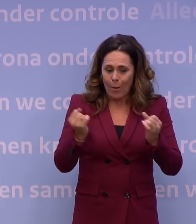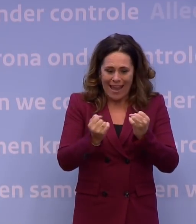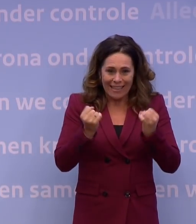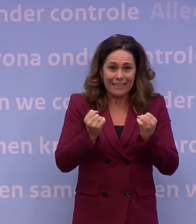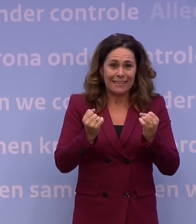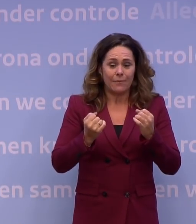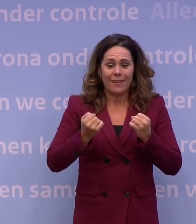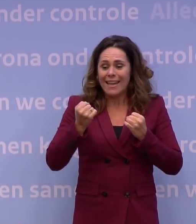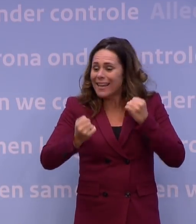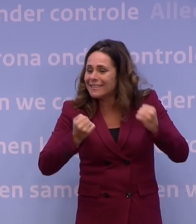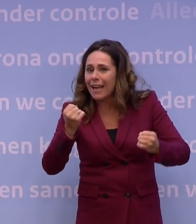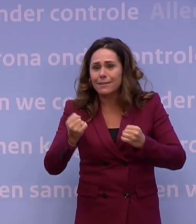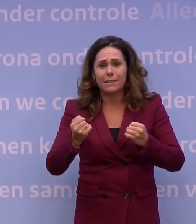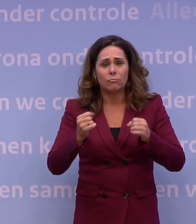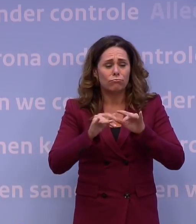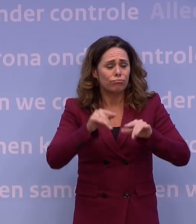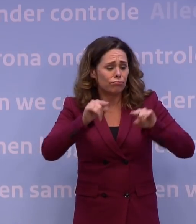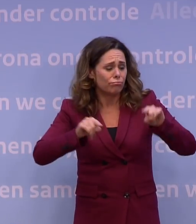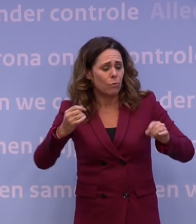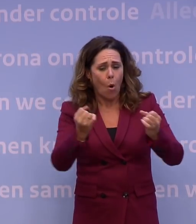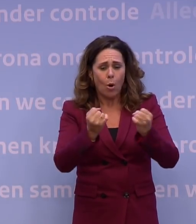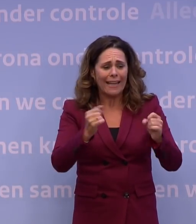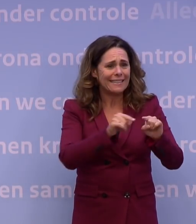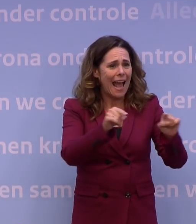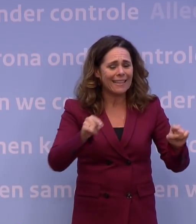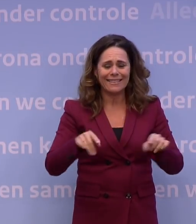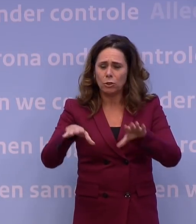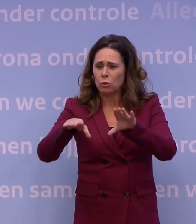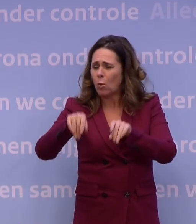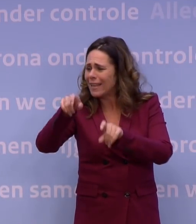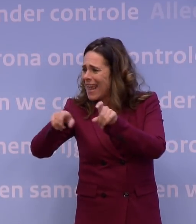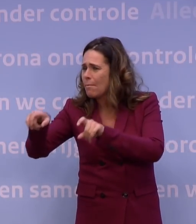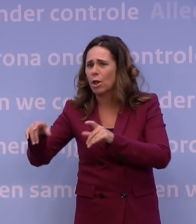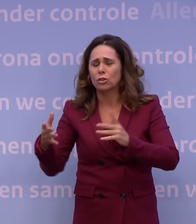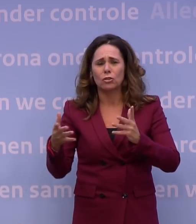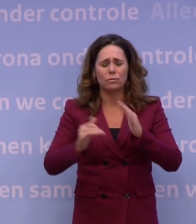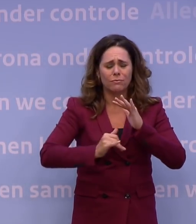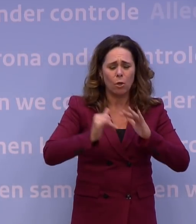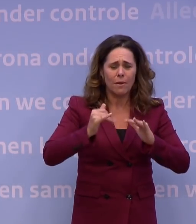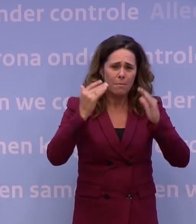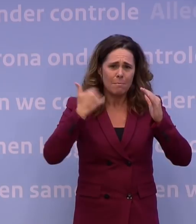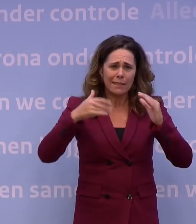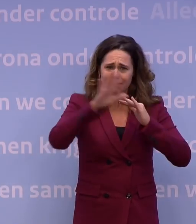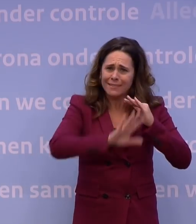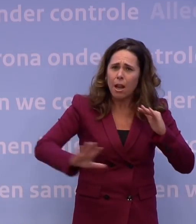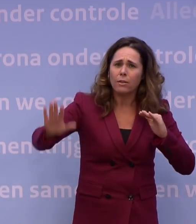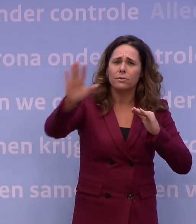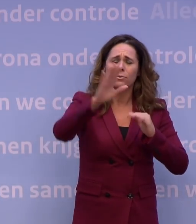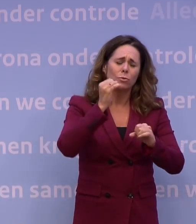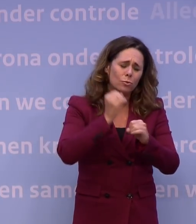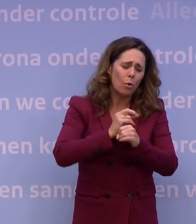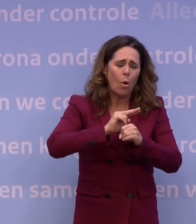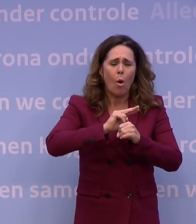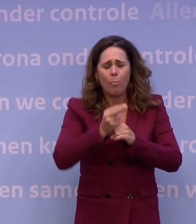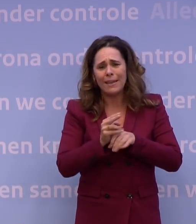inzet van zoveel organisaties, van zoveel ondernemers, van zoveel mensen in het land, toch nieuwe stappen moeten zetten die lastig zijn.